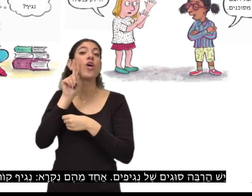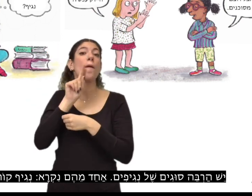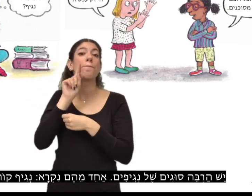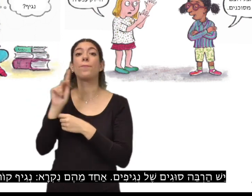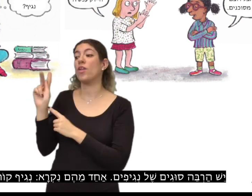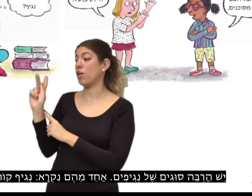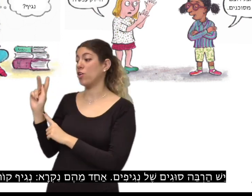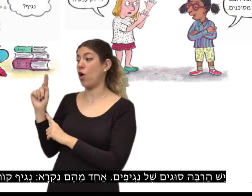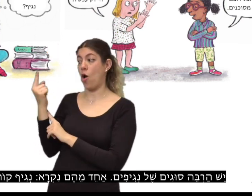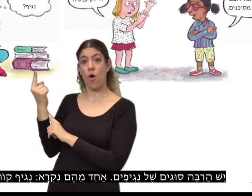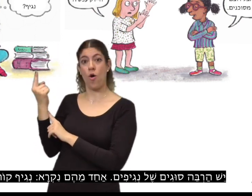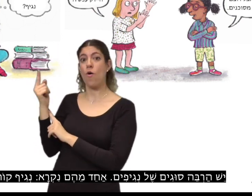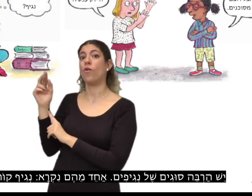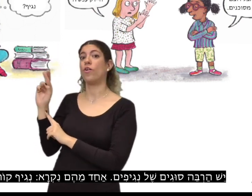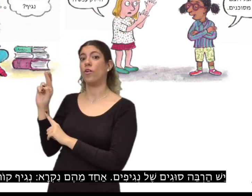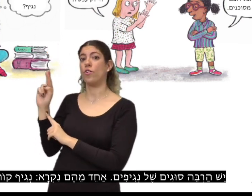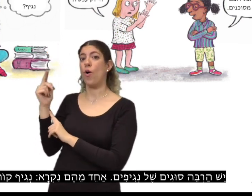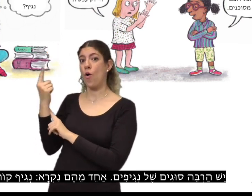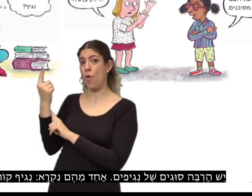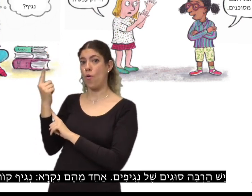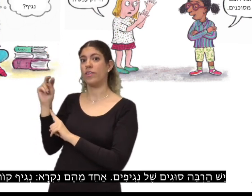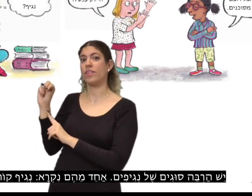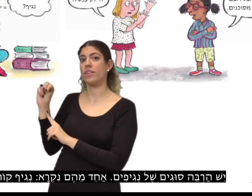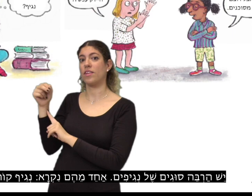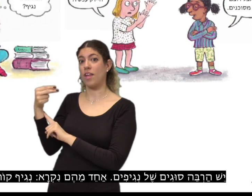קורונה.